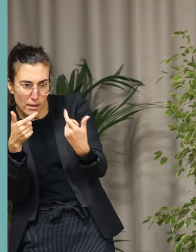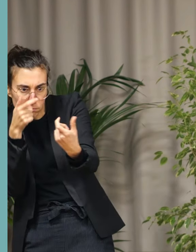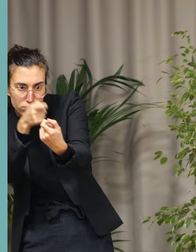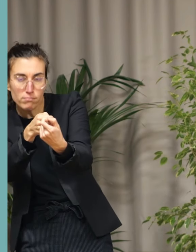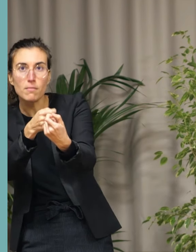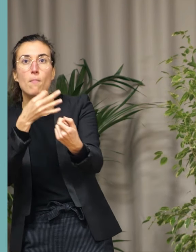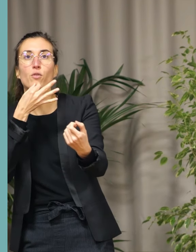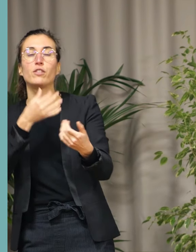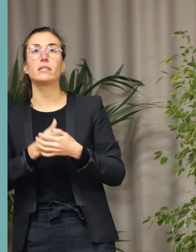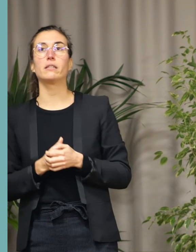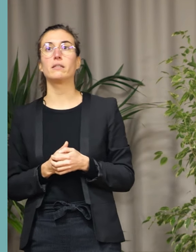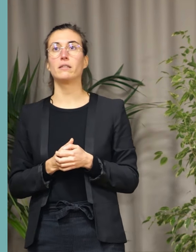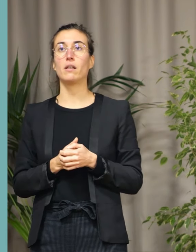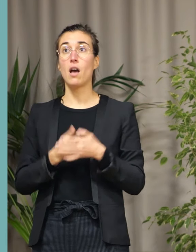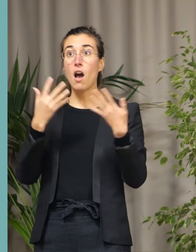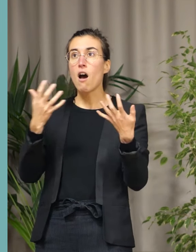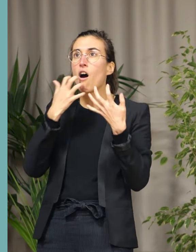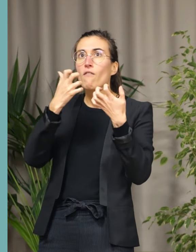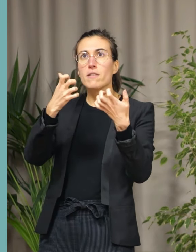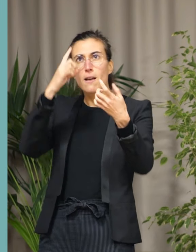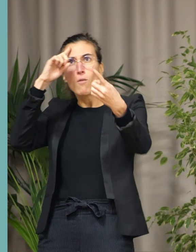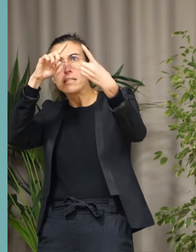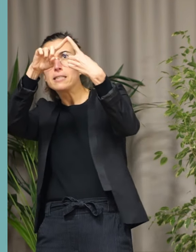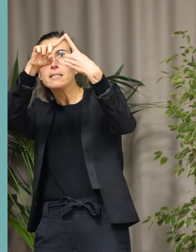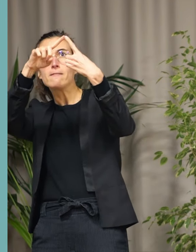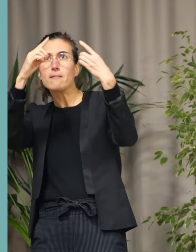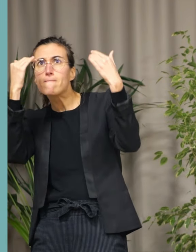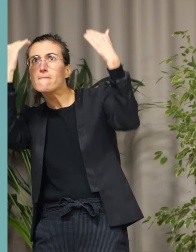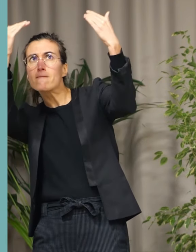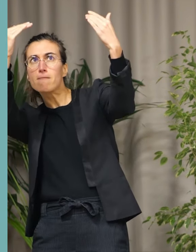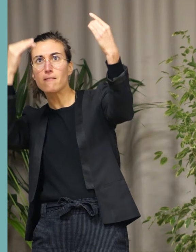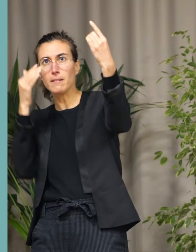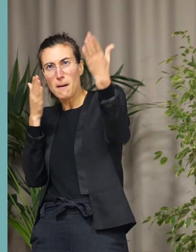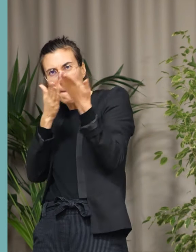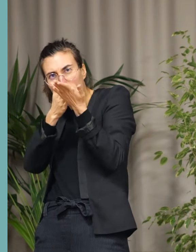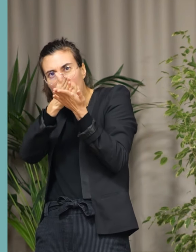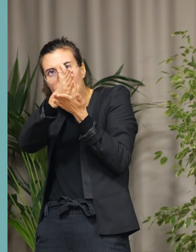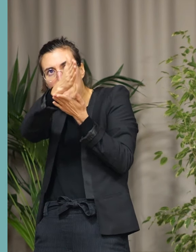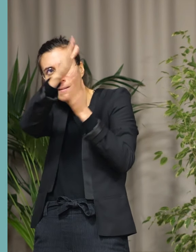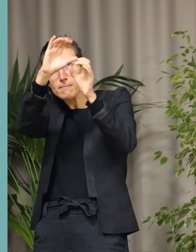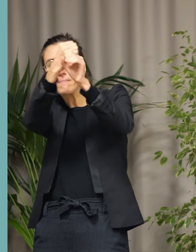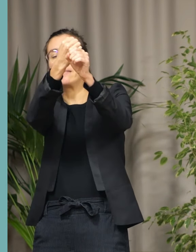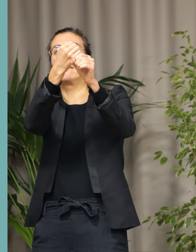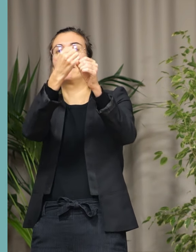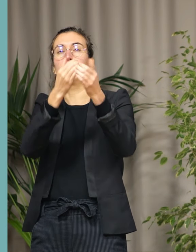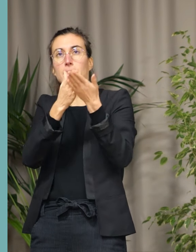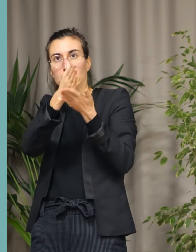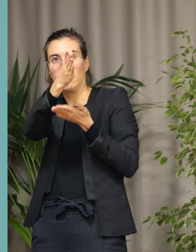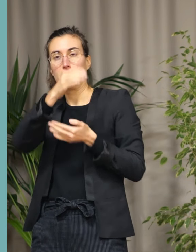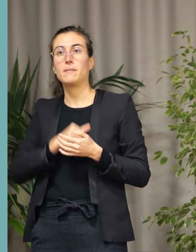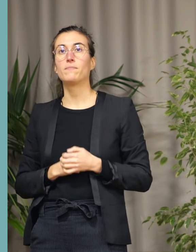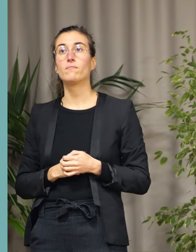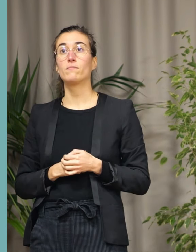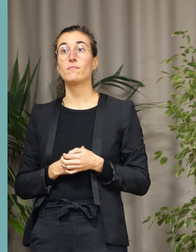objectifs subsistent en fil rouge et restent notre ligne de conduite. Que ces moments de